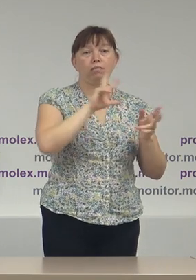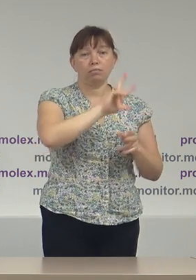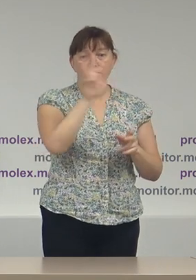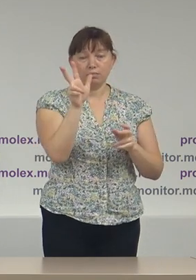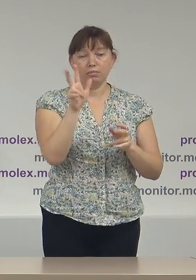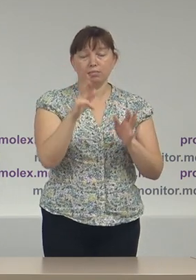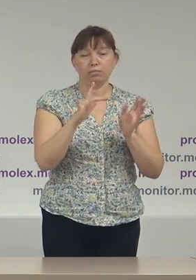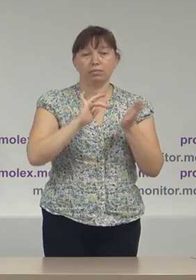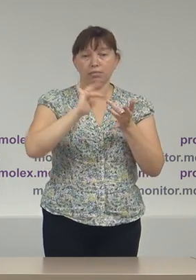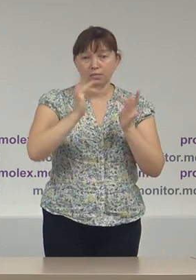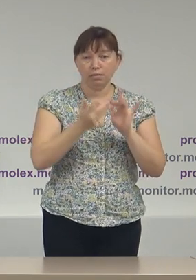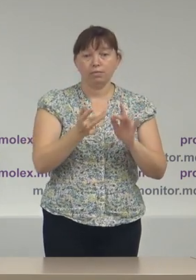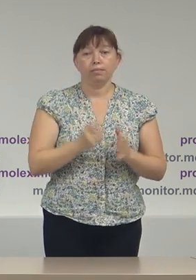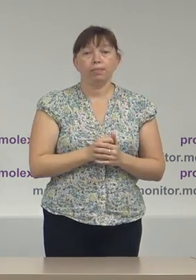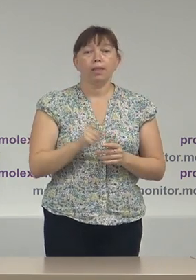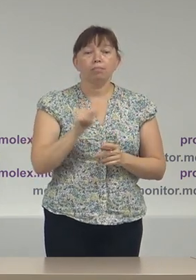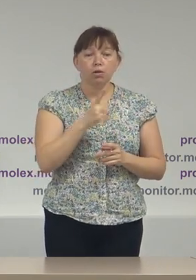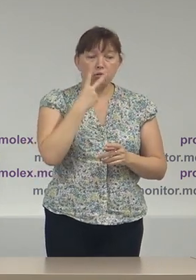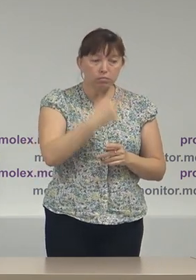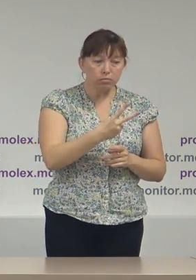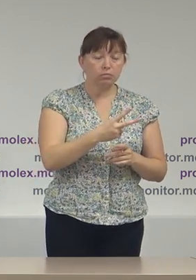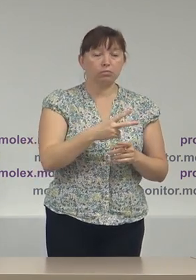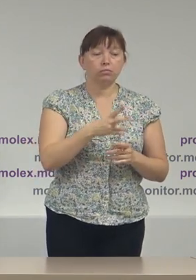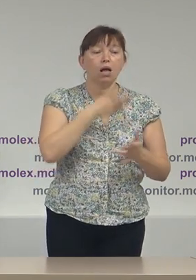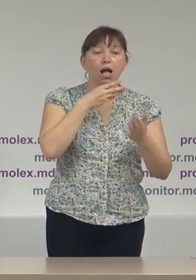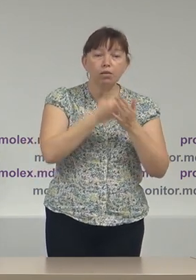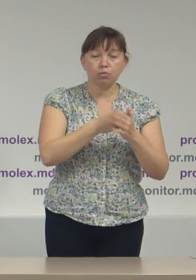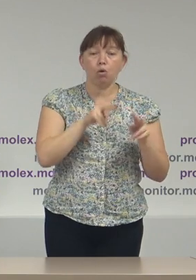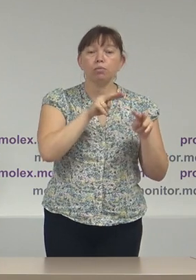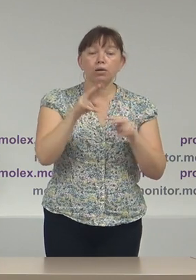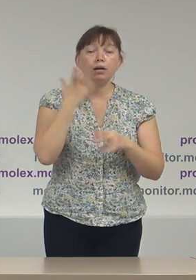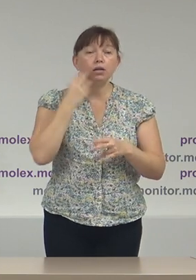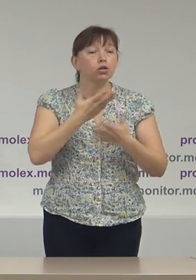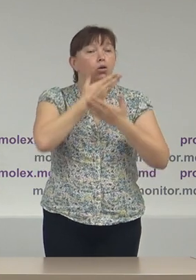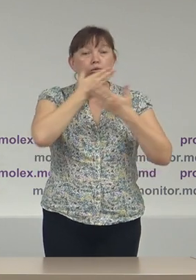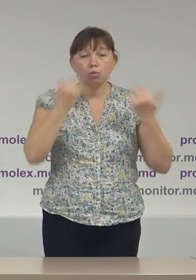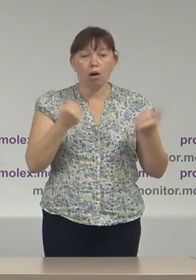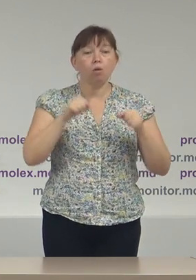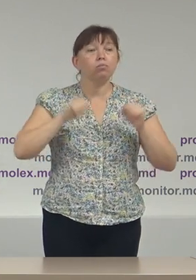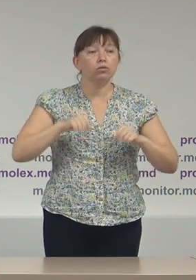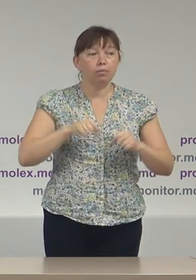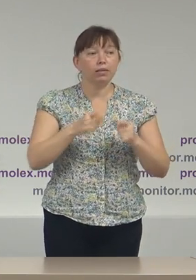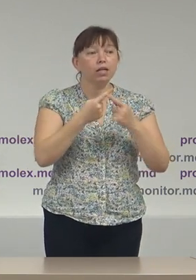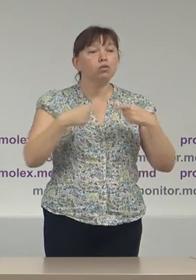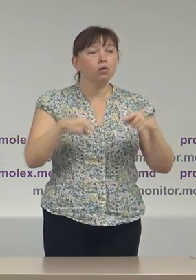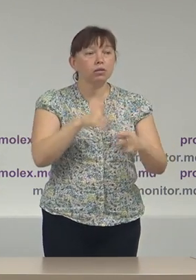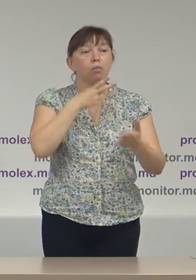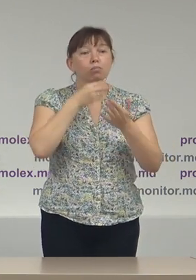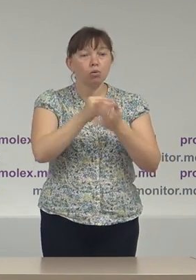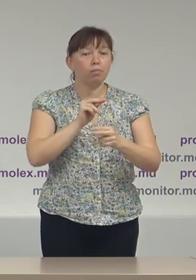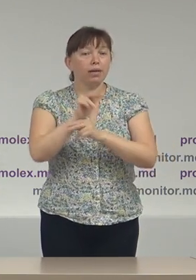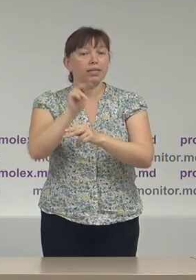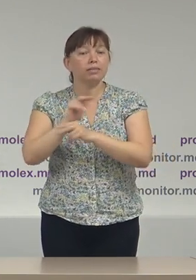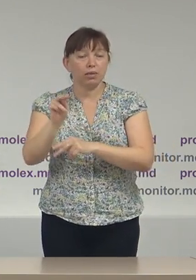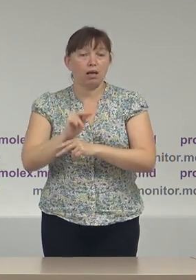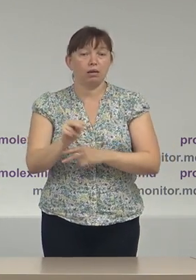instruirea observatorilor proprii atunci când nu au posibilitate să organizeze propriile seminare